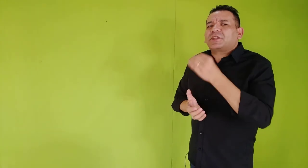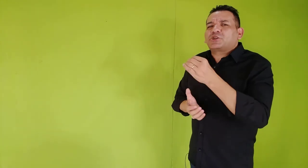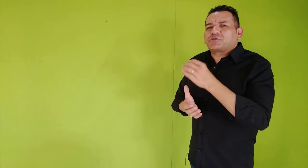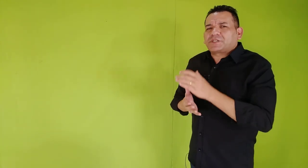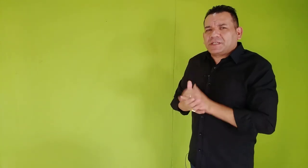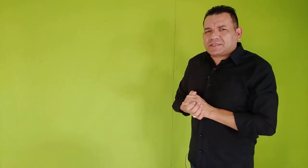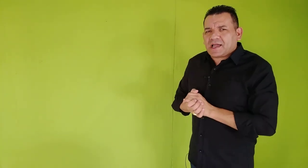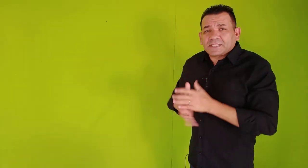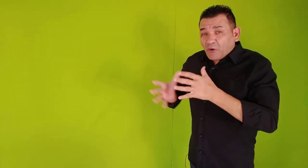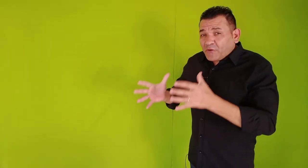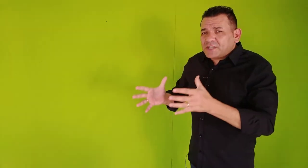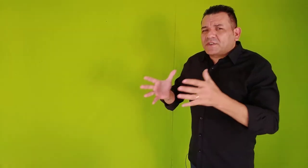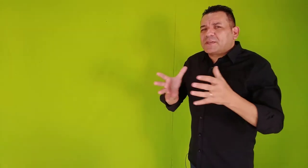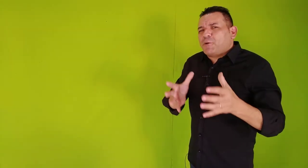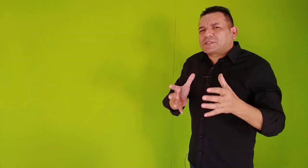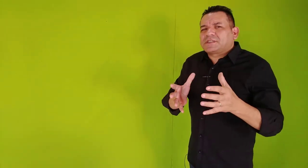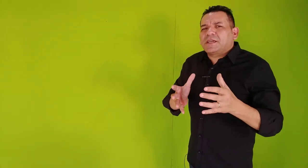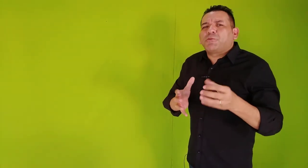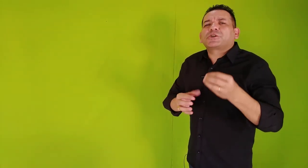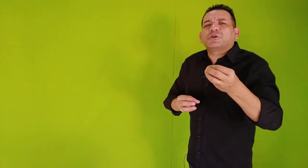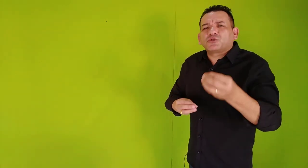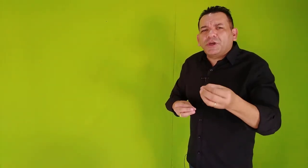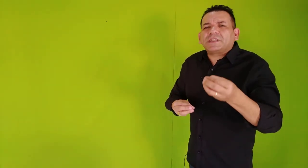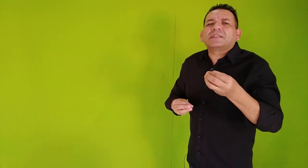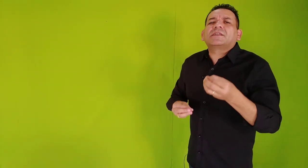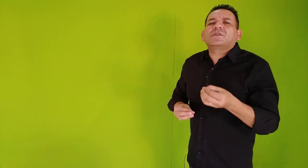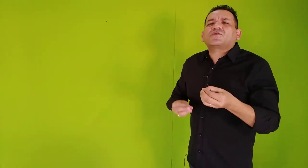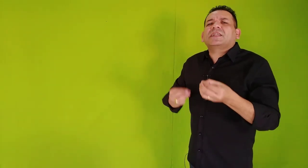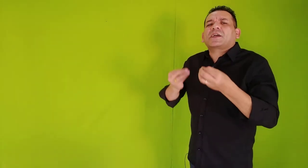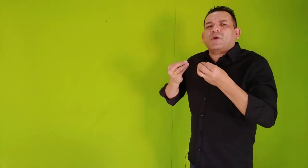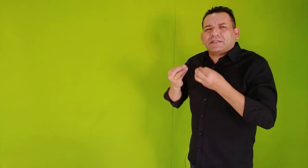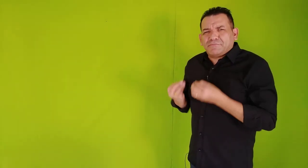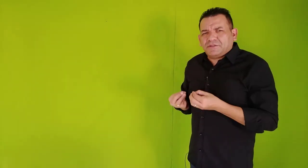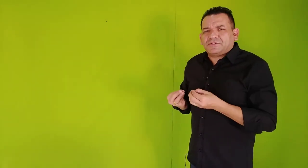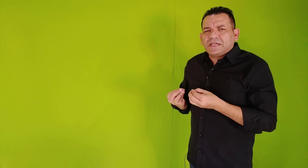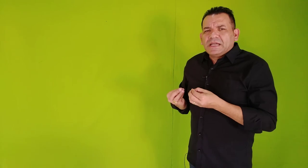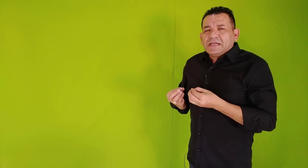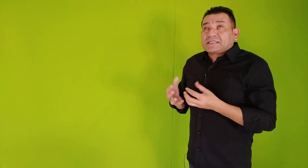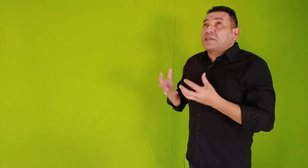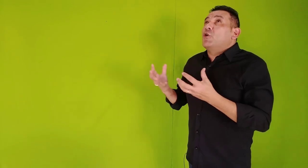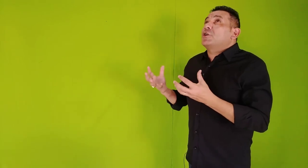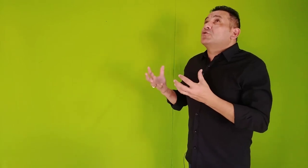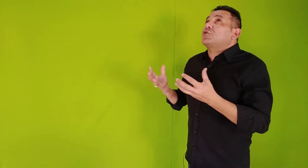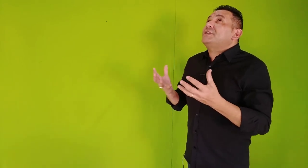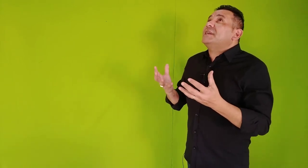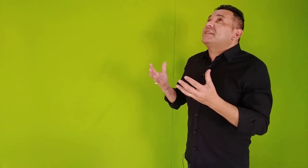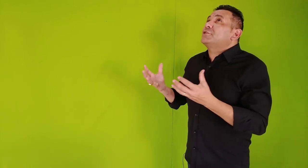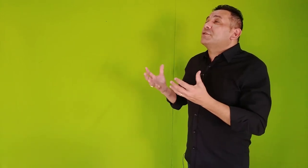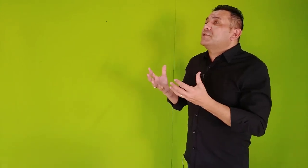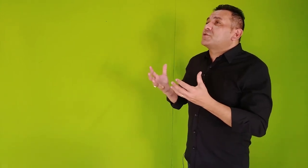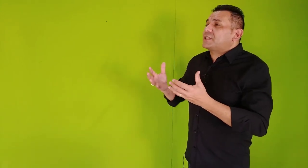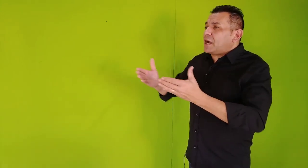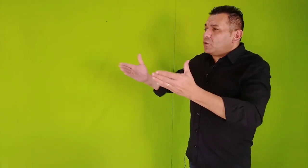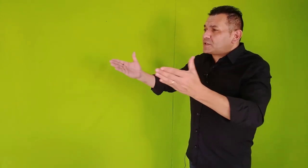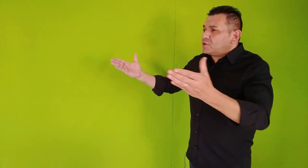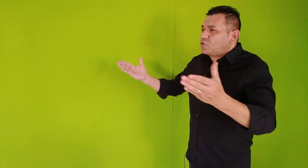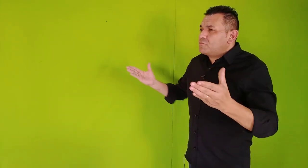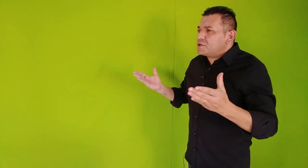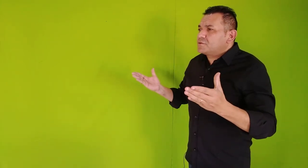de injustiça. Talvez você possa dizer, poxa, eu não estou entendendo isso adequadamente. Senhor, eu não estou entendendo isso. que está acontecendo comigo,